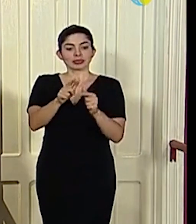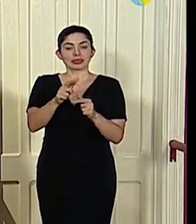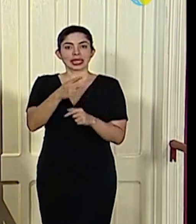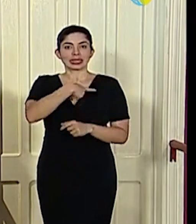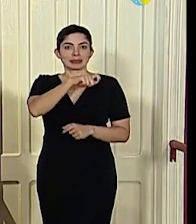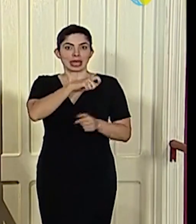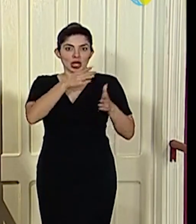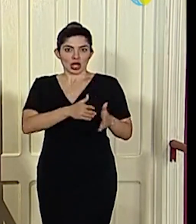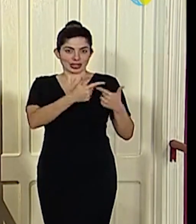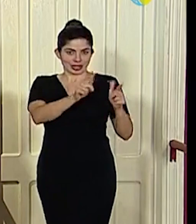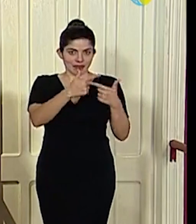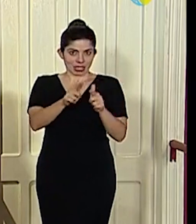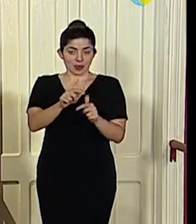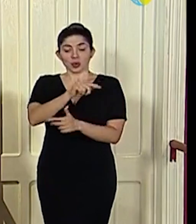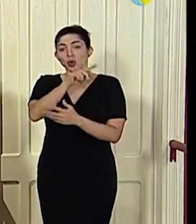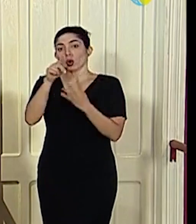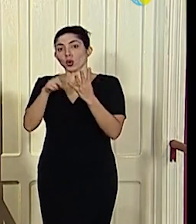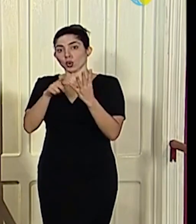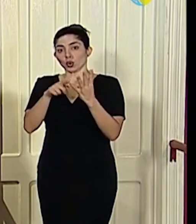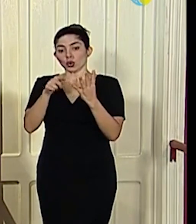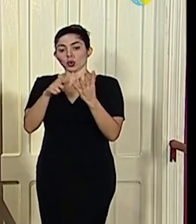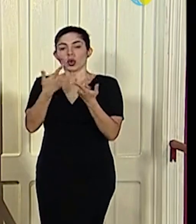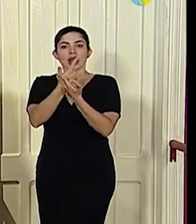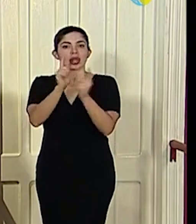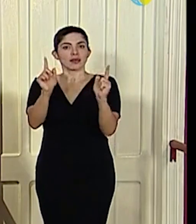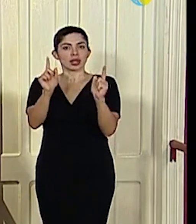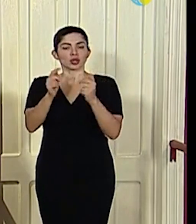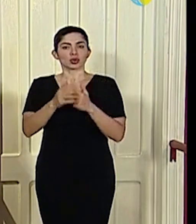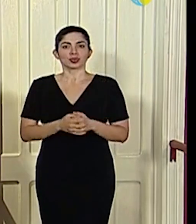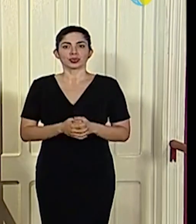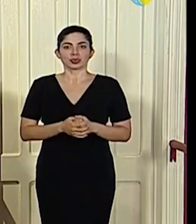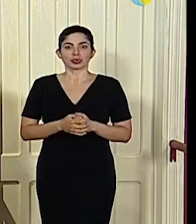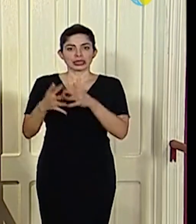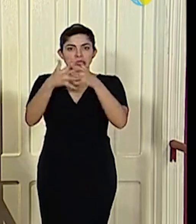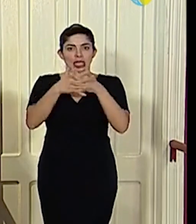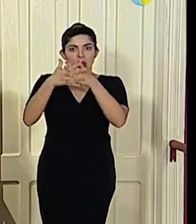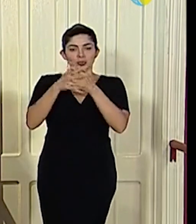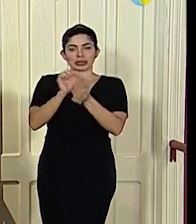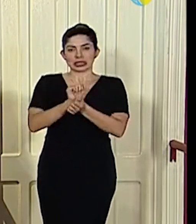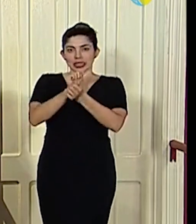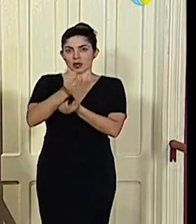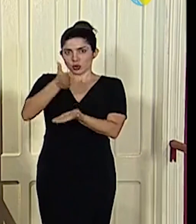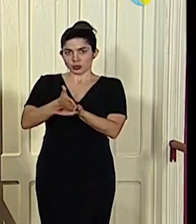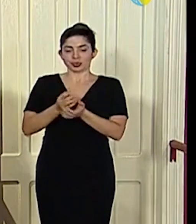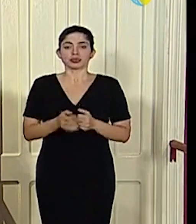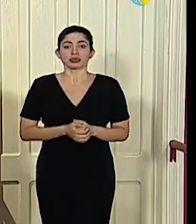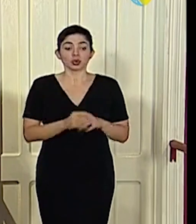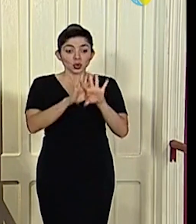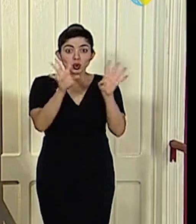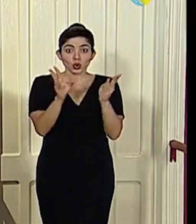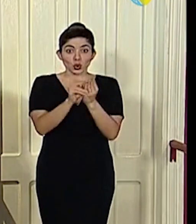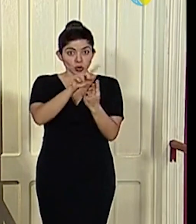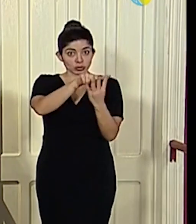españolas, y otro, quien liberó a los Estados Unidos de la esclavitud, todos